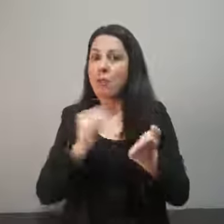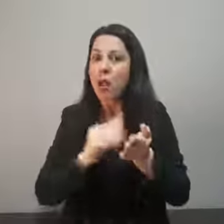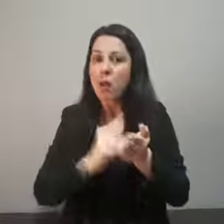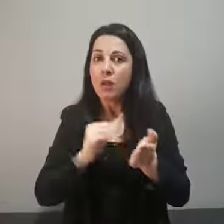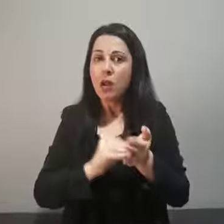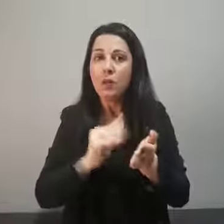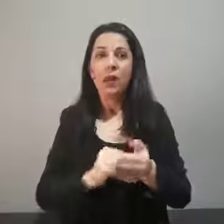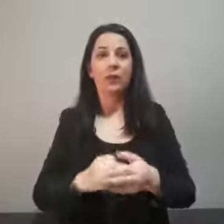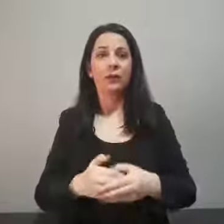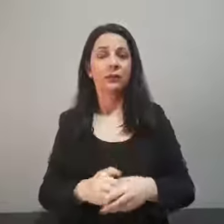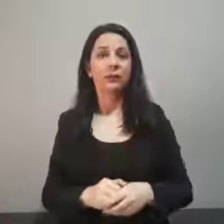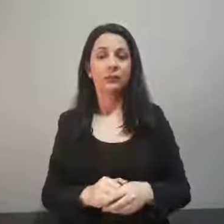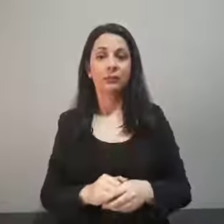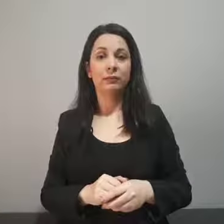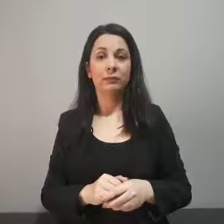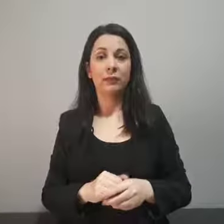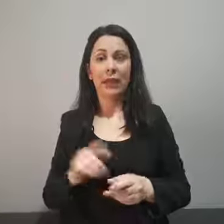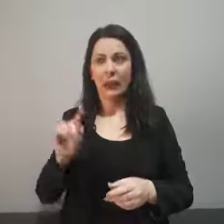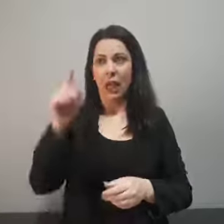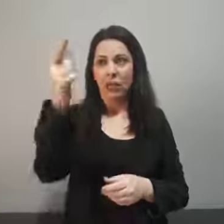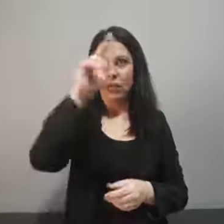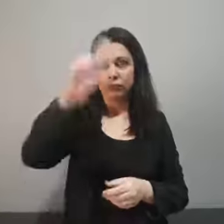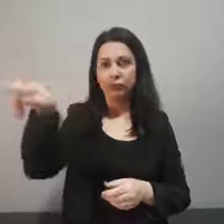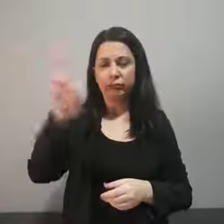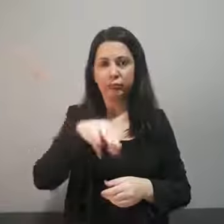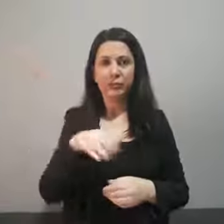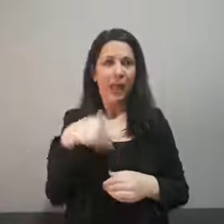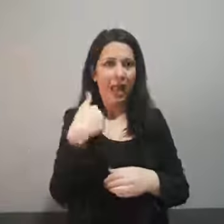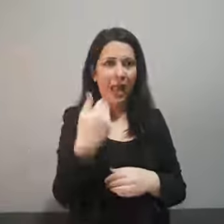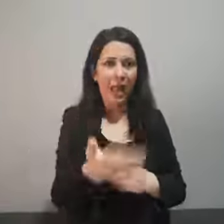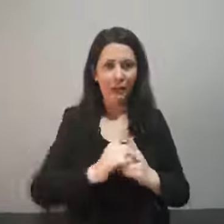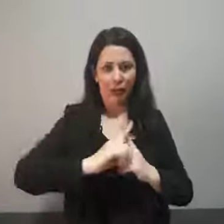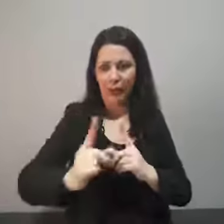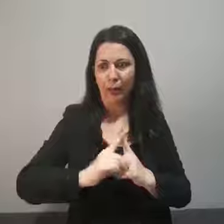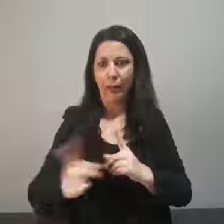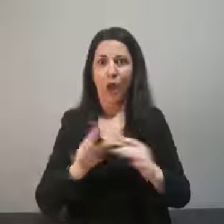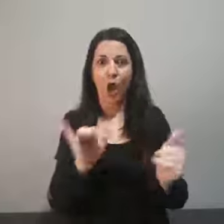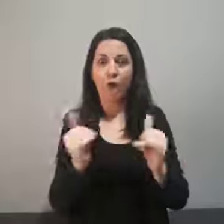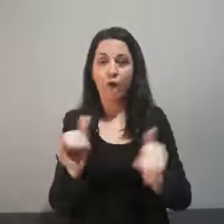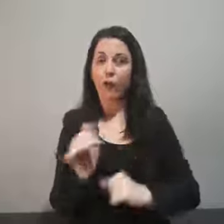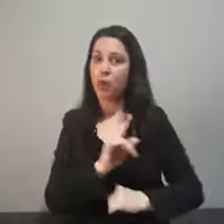Αποφεύγουμε τα μη ανακαία ταξίδια. Προστατεύουμε τους γύρω μας.